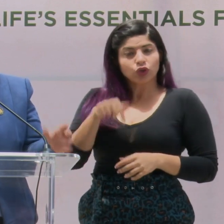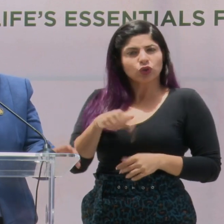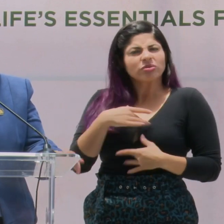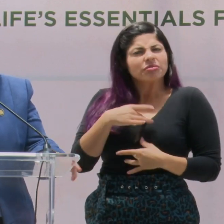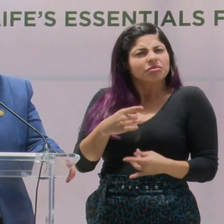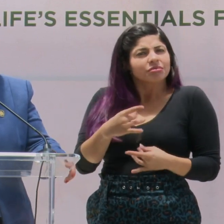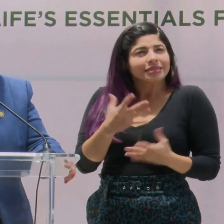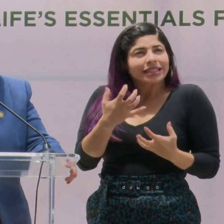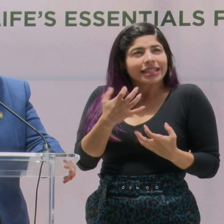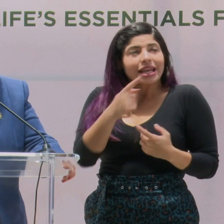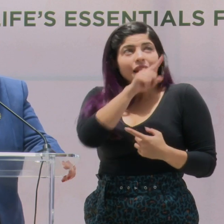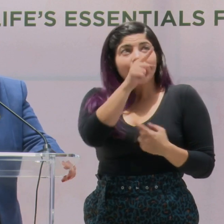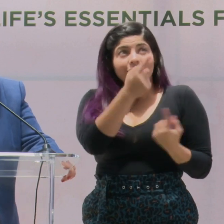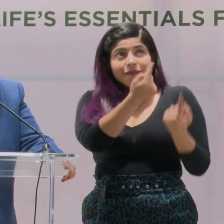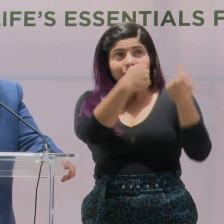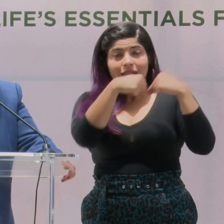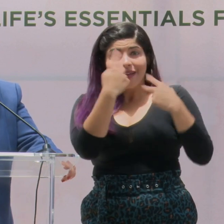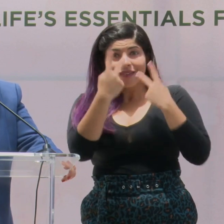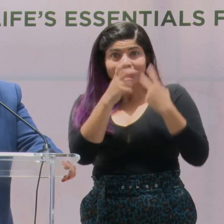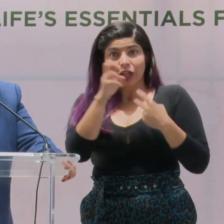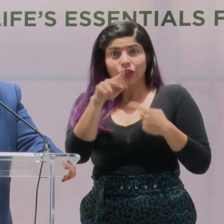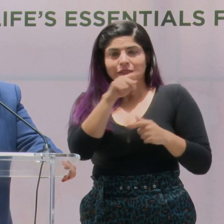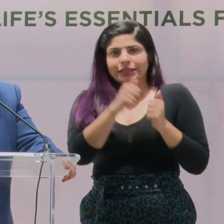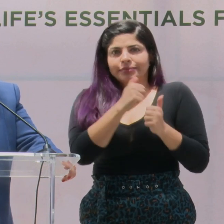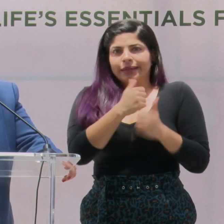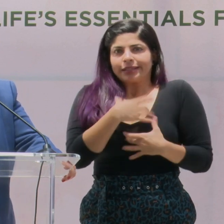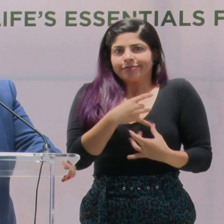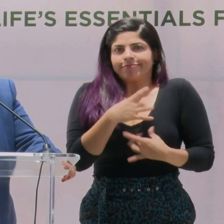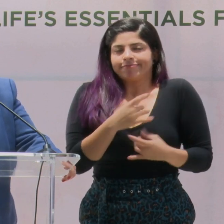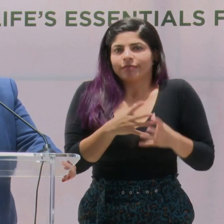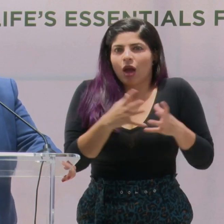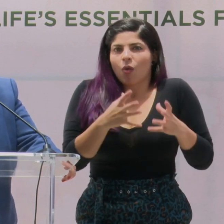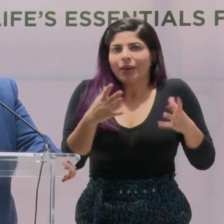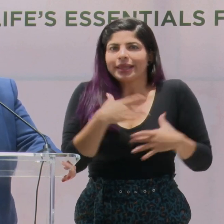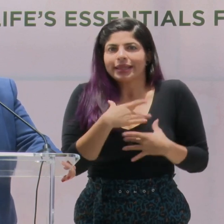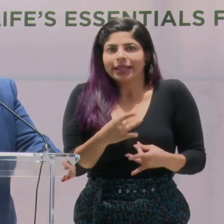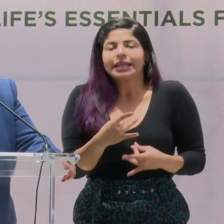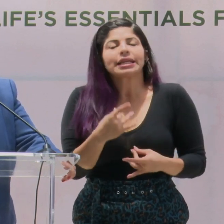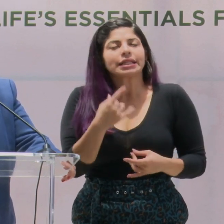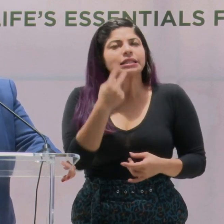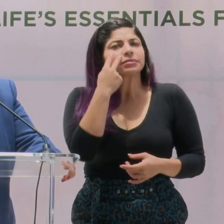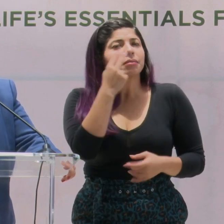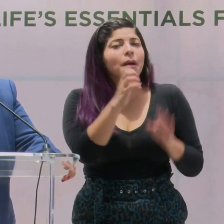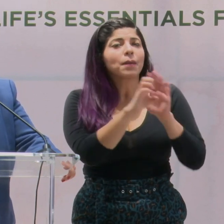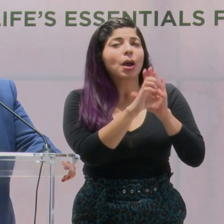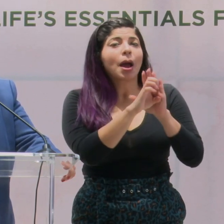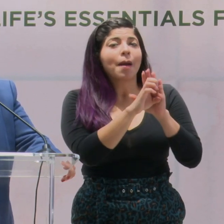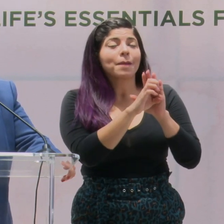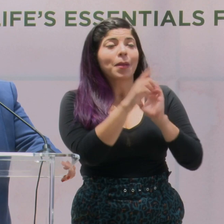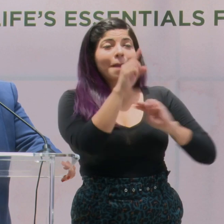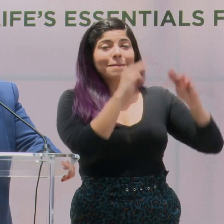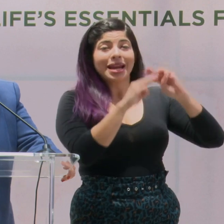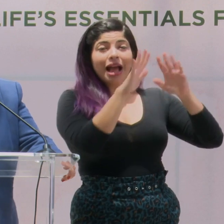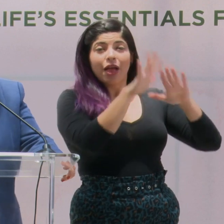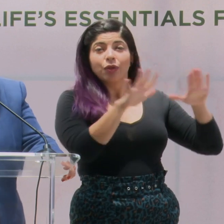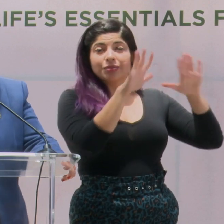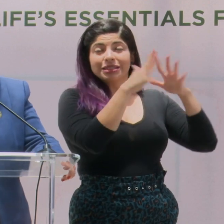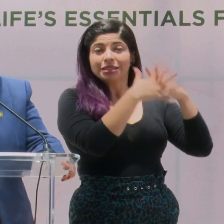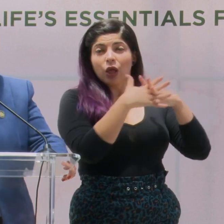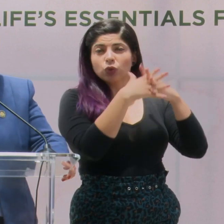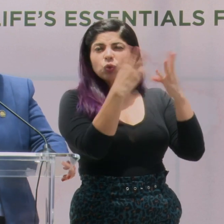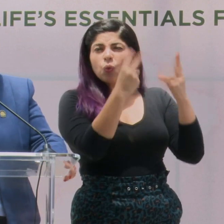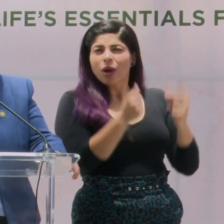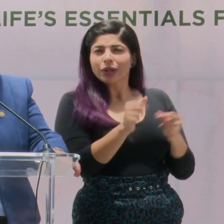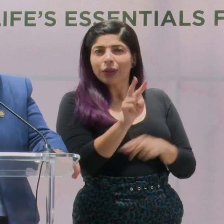interés por visitar Costa Rica sigue creciendo todavía más. Vemos cómo el tamaño de este mercado en Estados Unidos